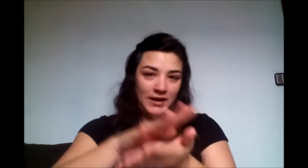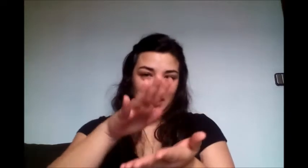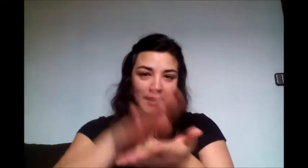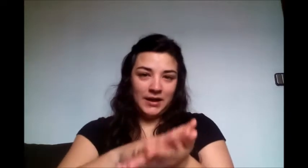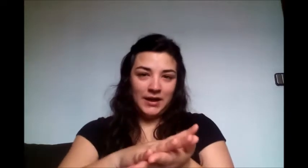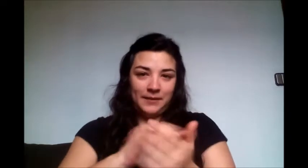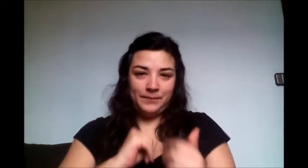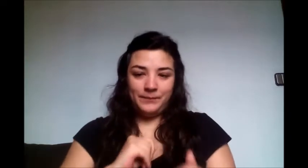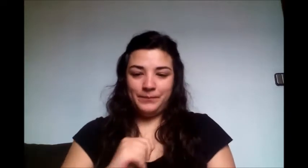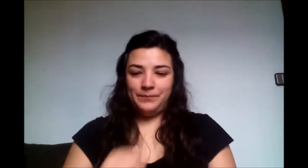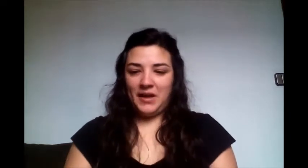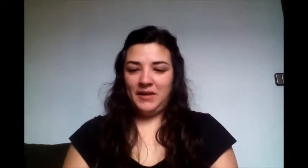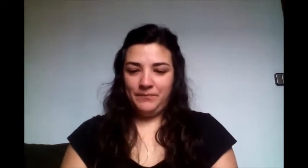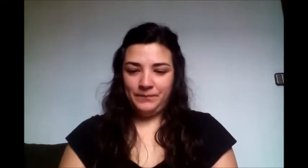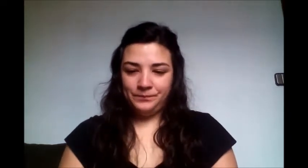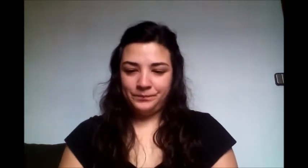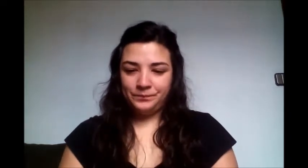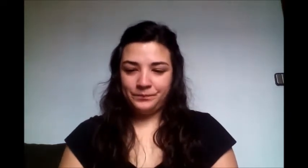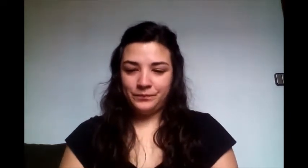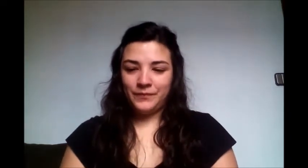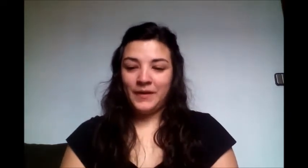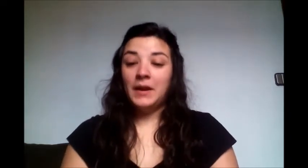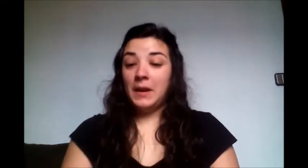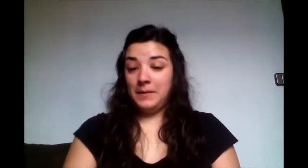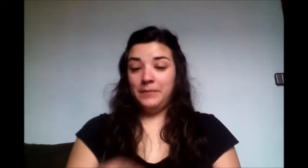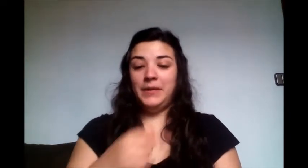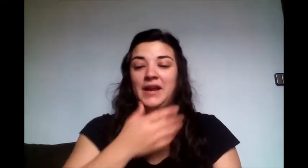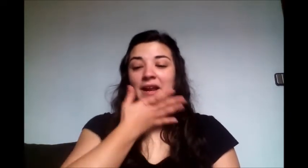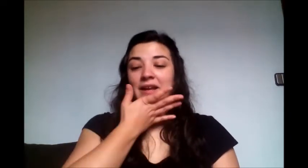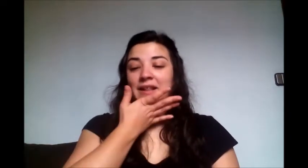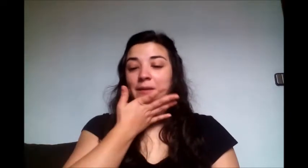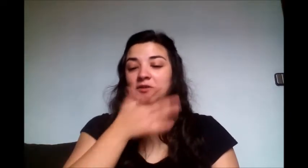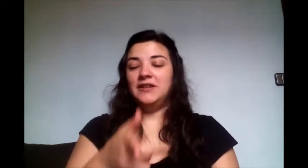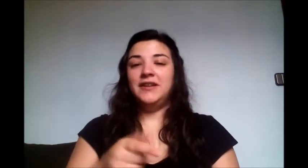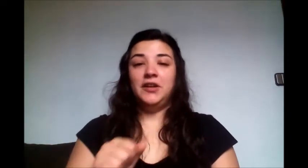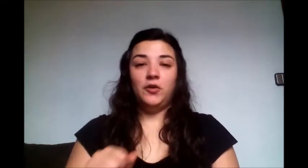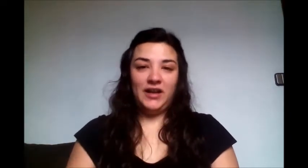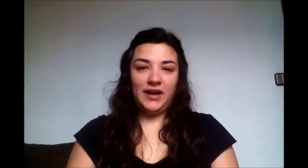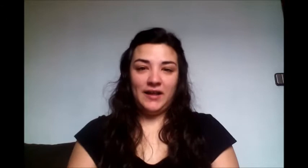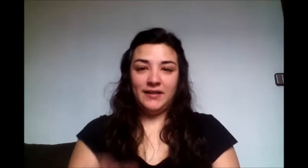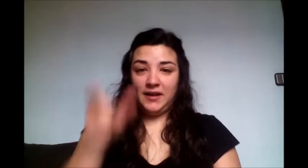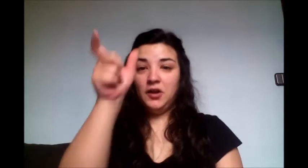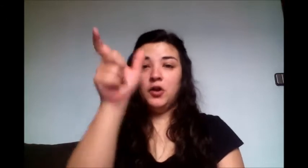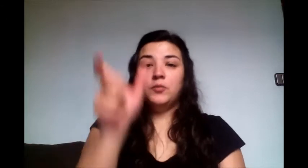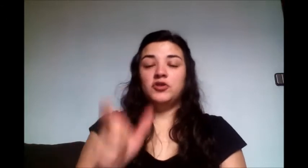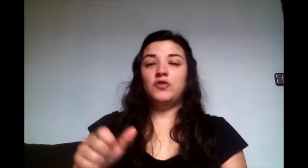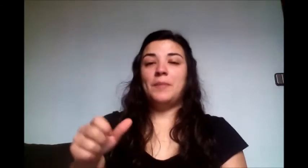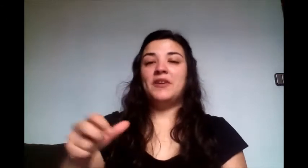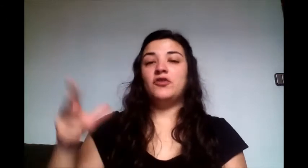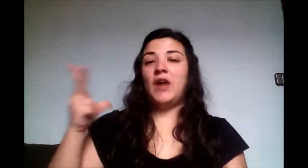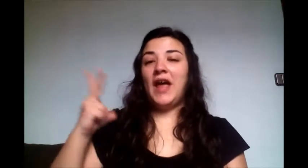okay, here we have the sign of elegante, it a person